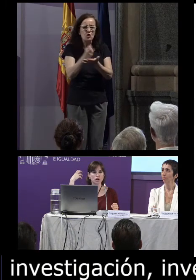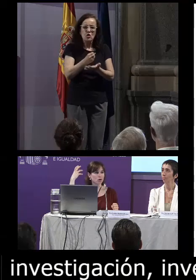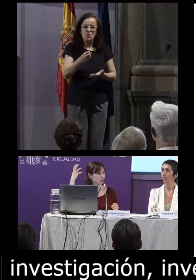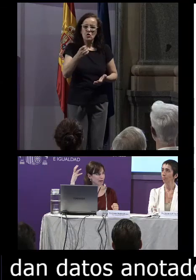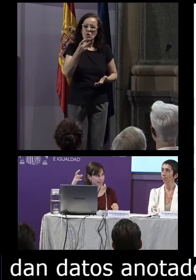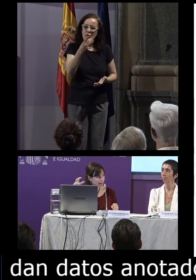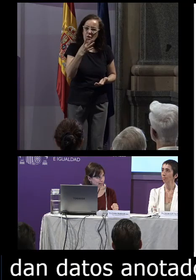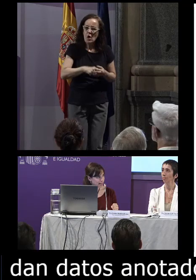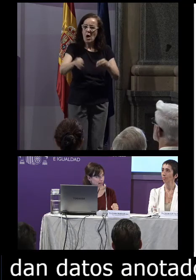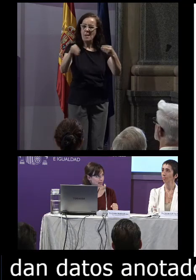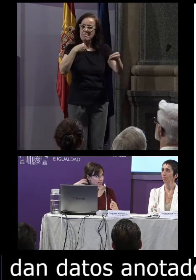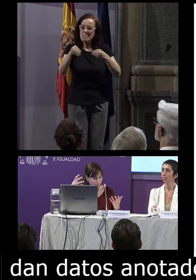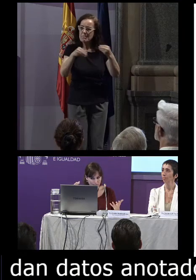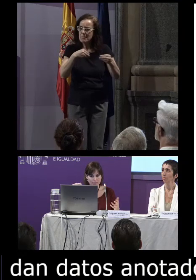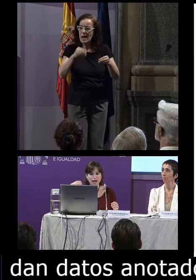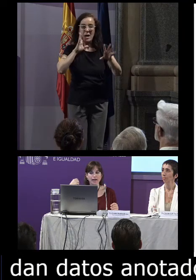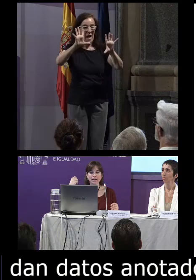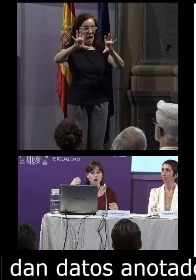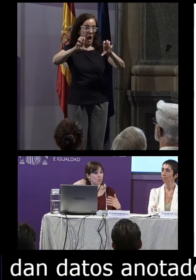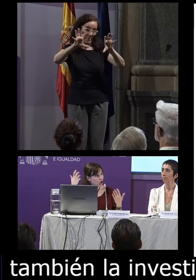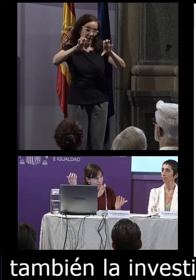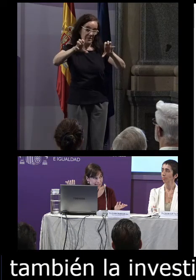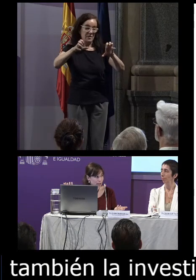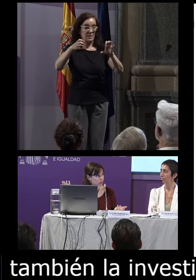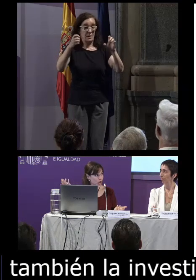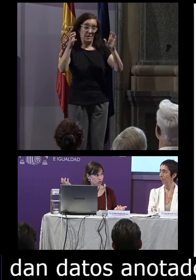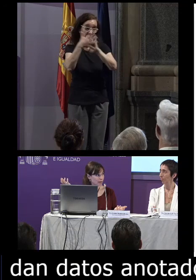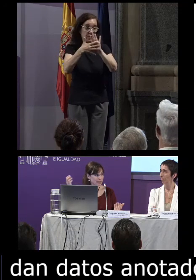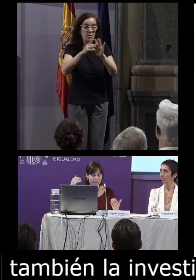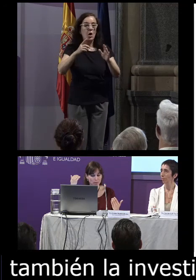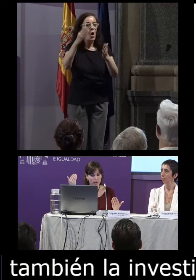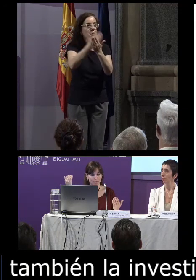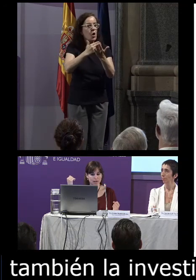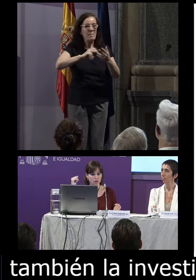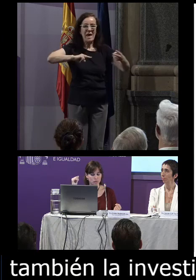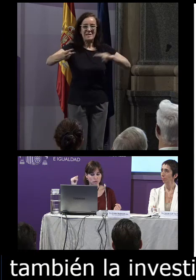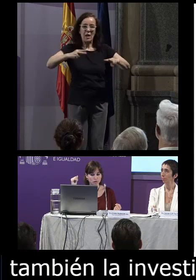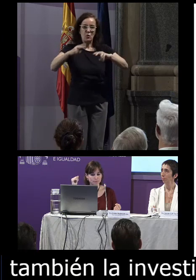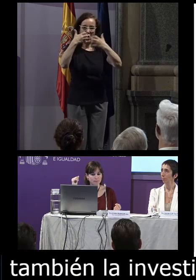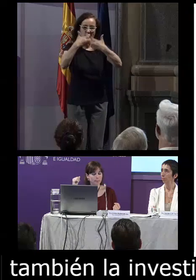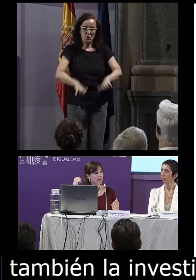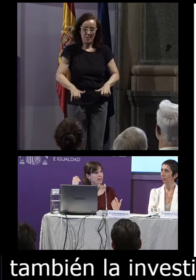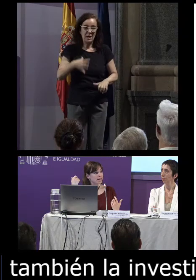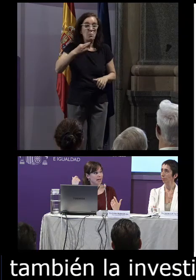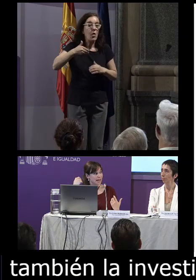los materiales de aprendizaje programas de traducción automática que se puedan hacer en el futuro